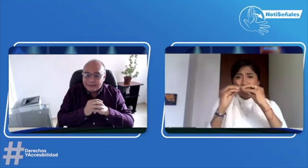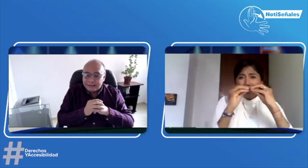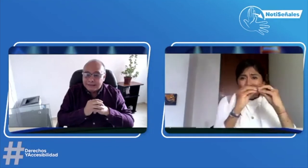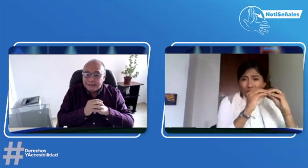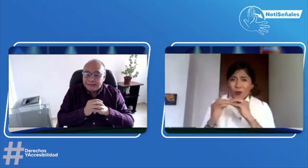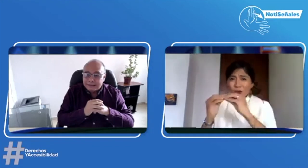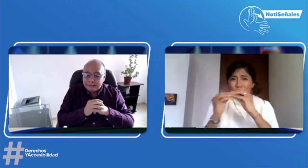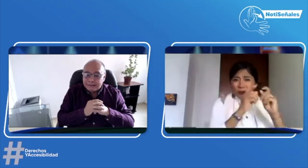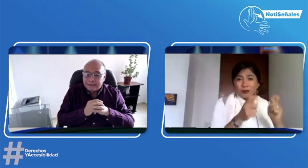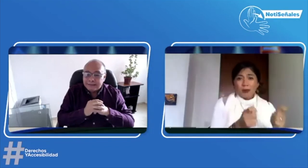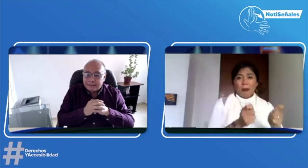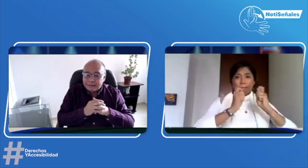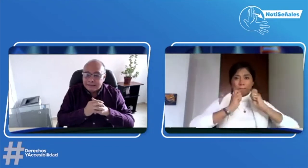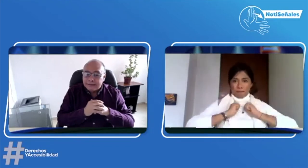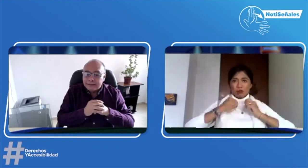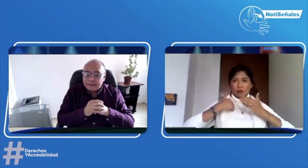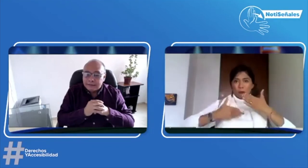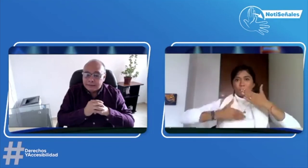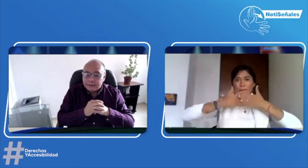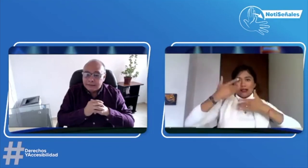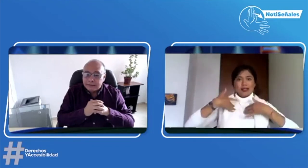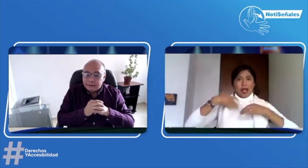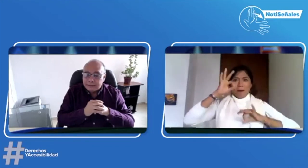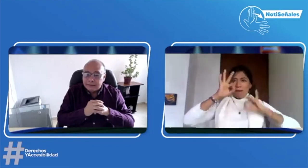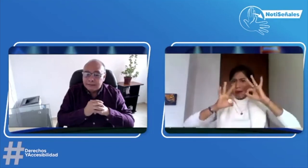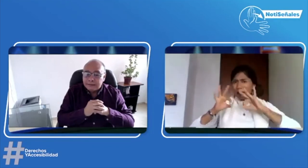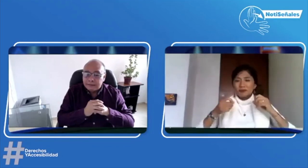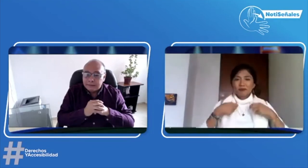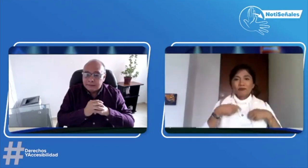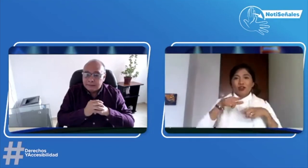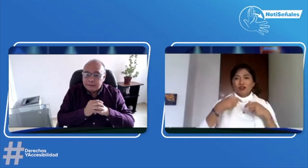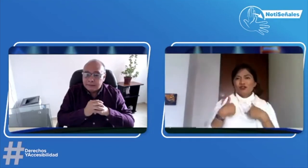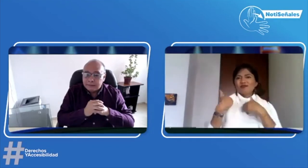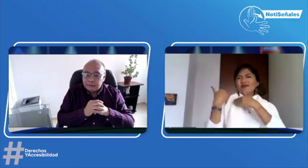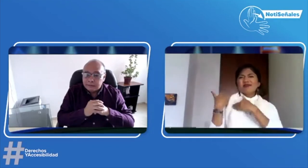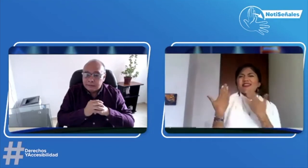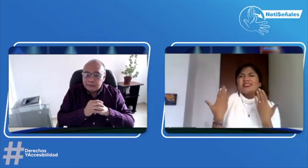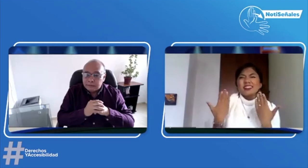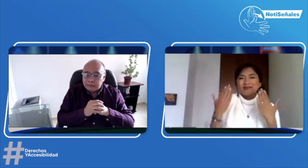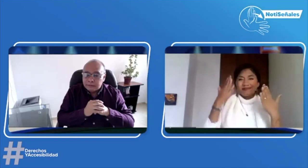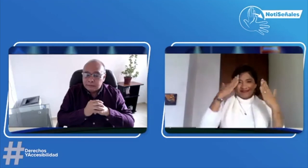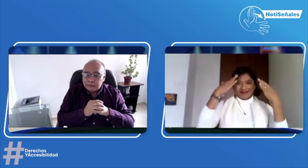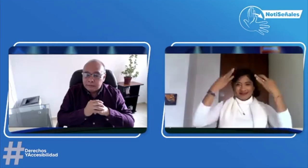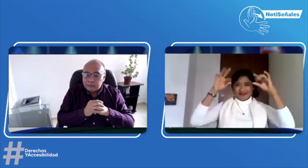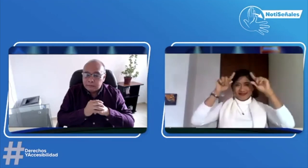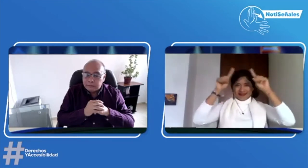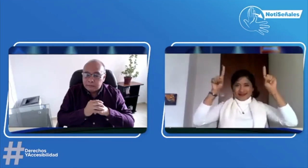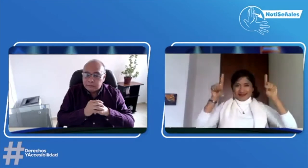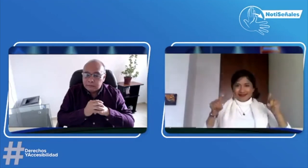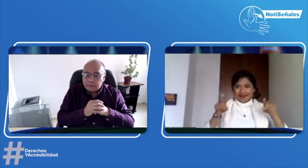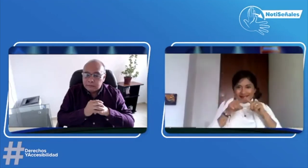Entonces, ellos llegan a unos acuerdos y a mí me dan un rol. Yo tenía que